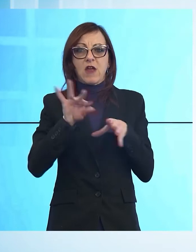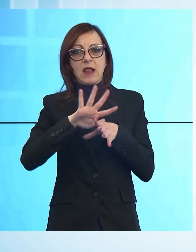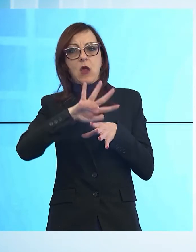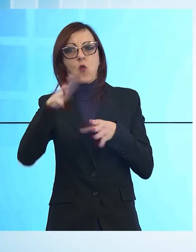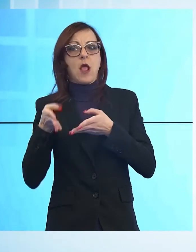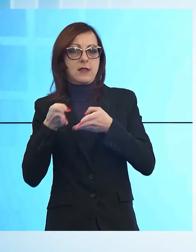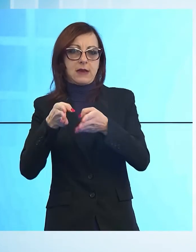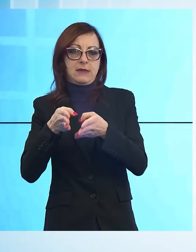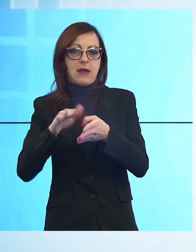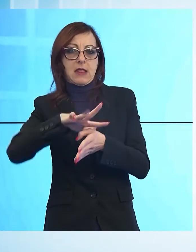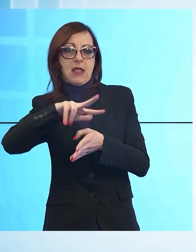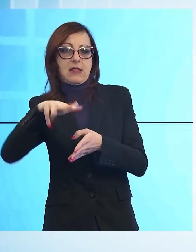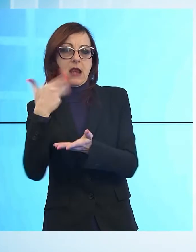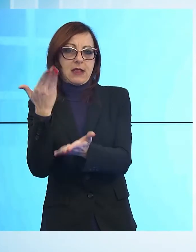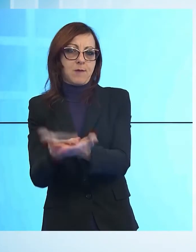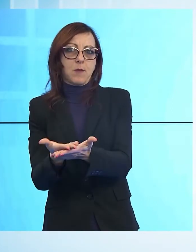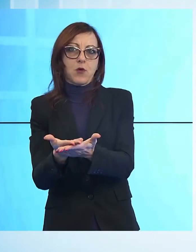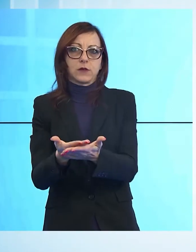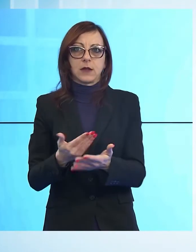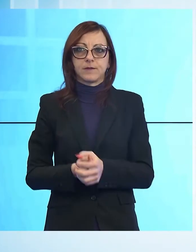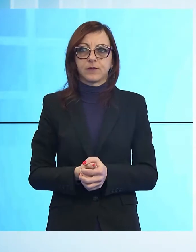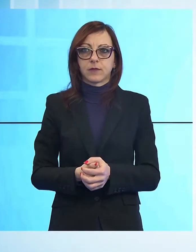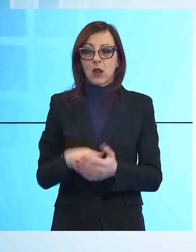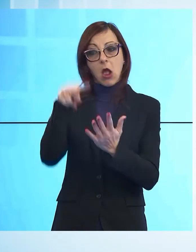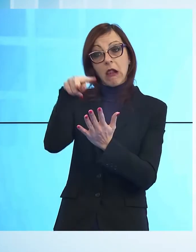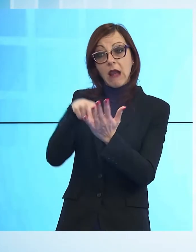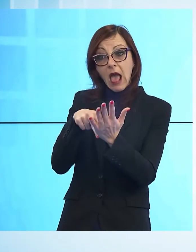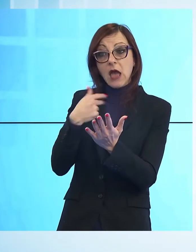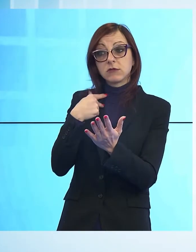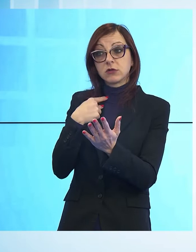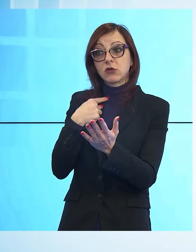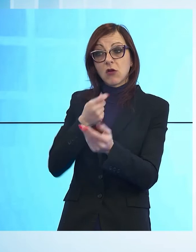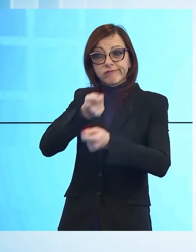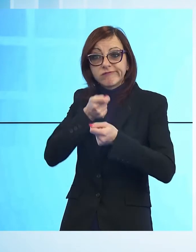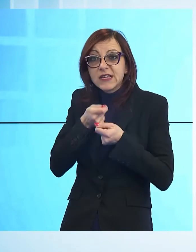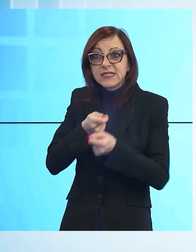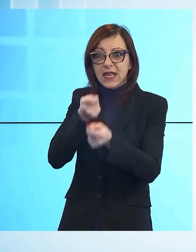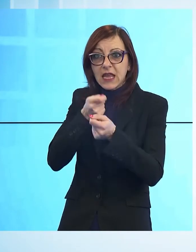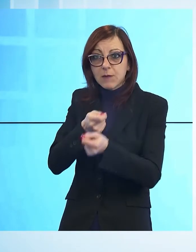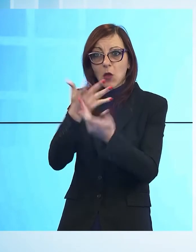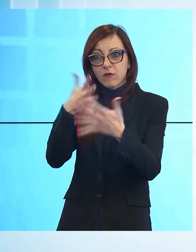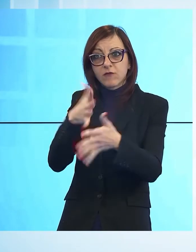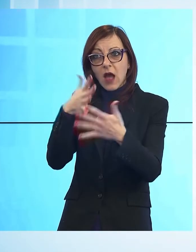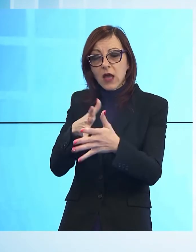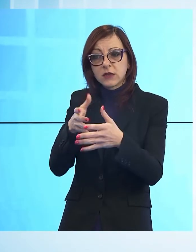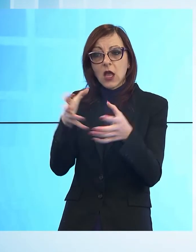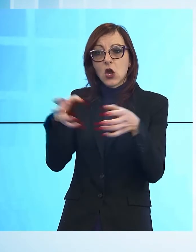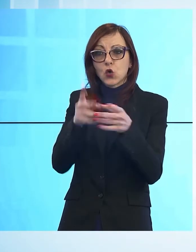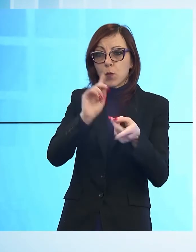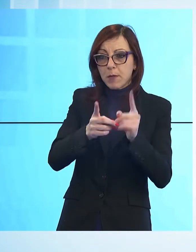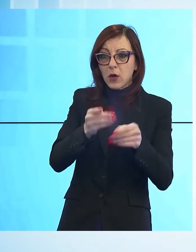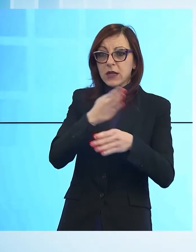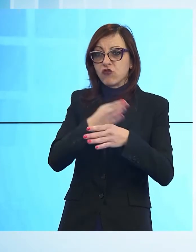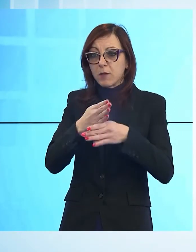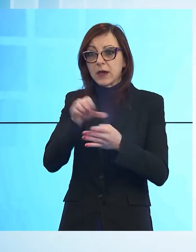Ho letto qua e là accelerazioni che sono state impresse da movimenti politici partiti